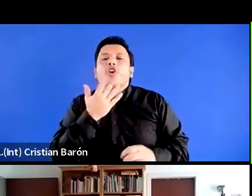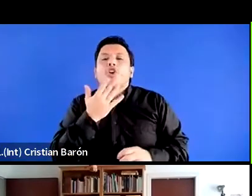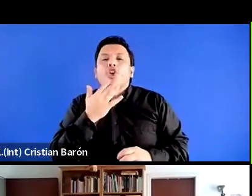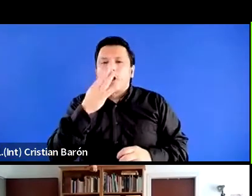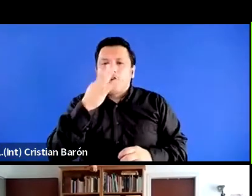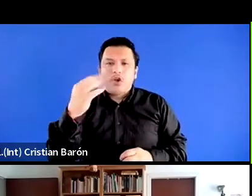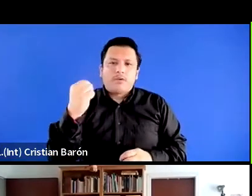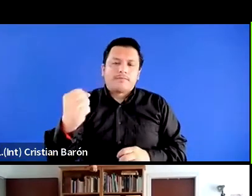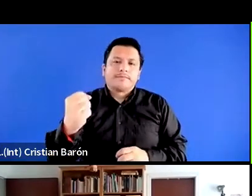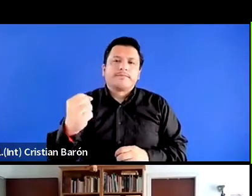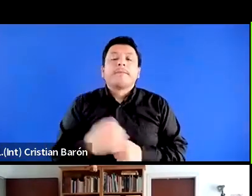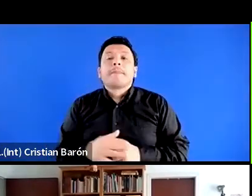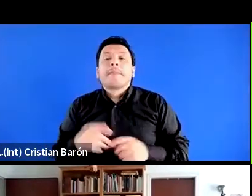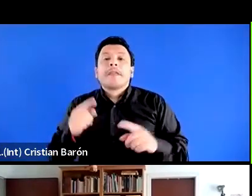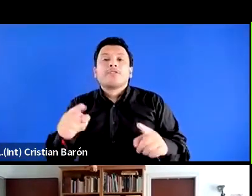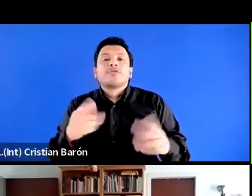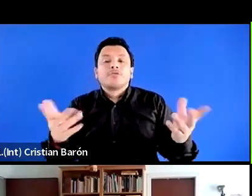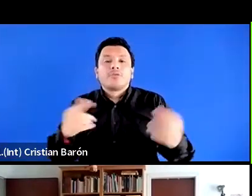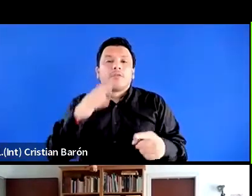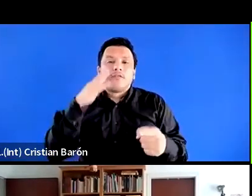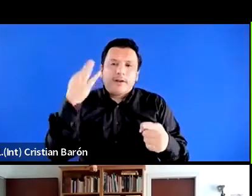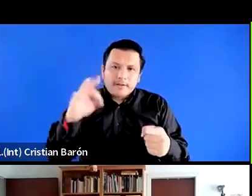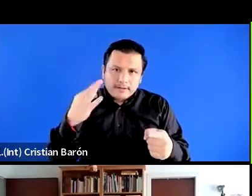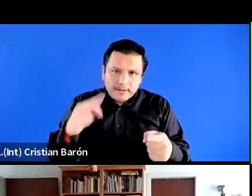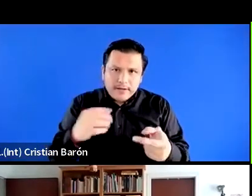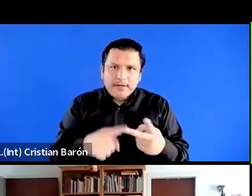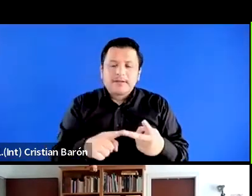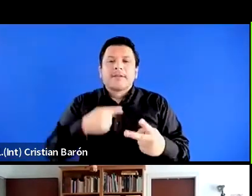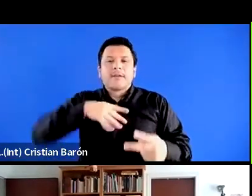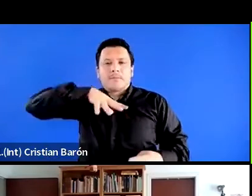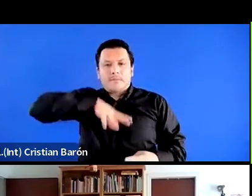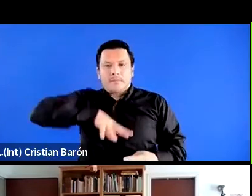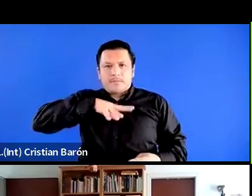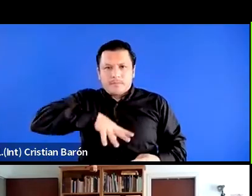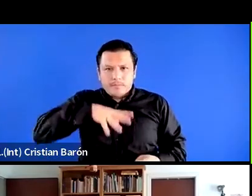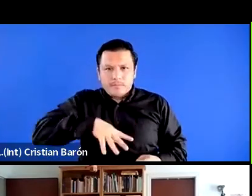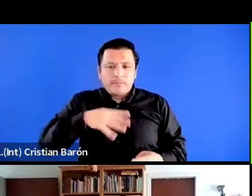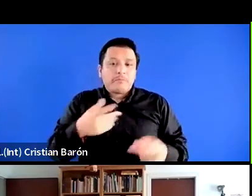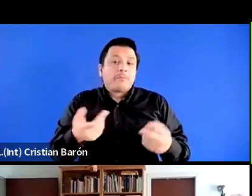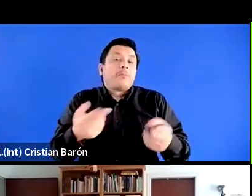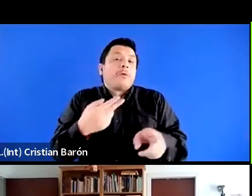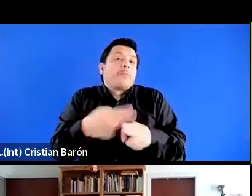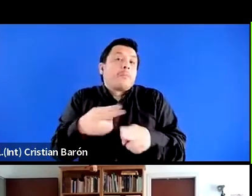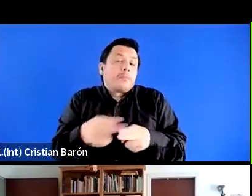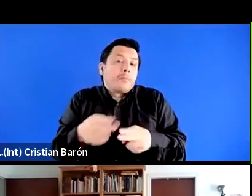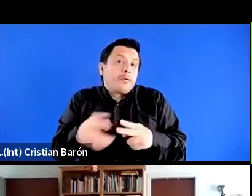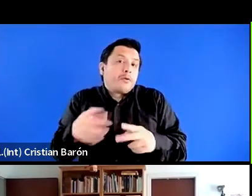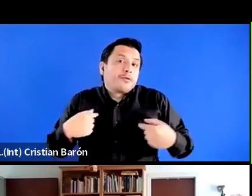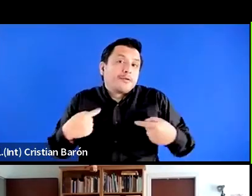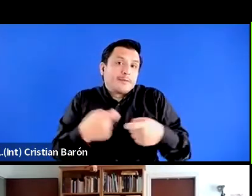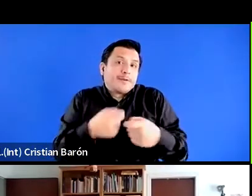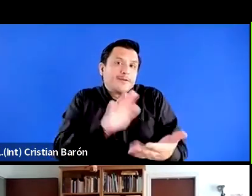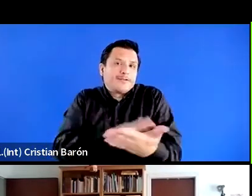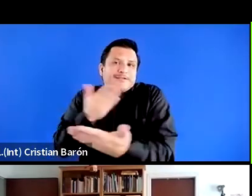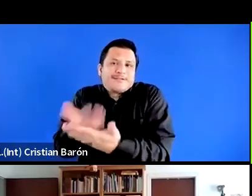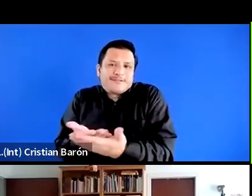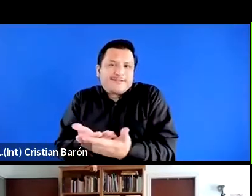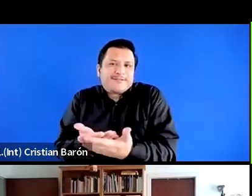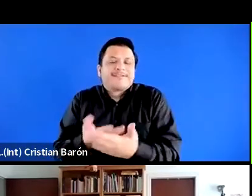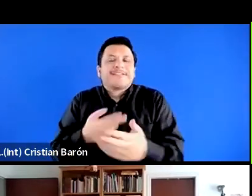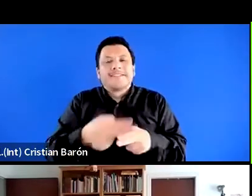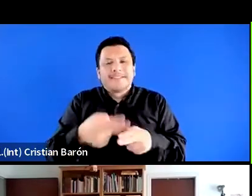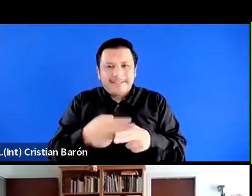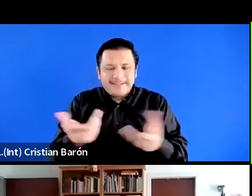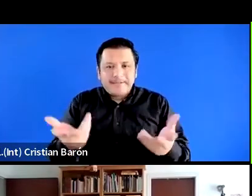que está en francés, en portugués, y esperemos prontamente en español. Y comenzamos